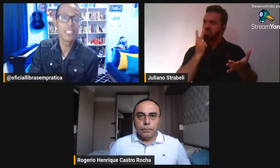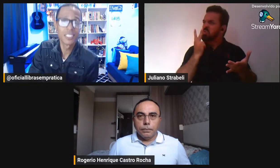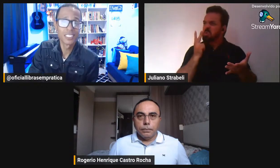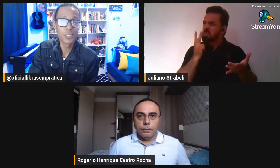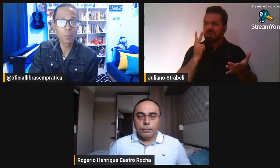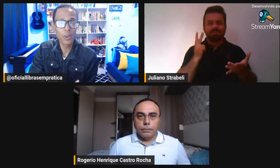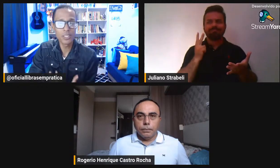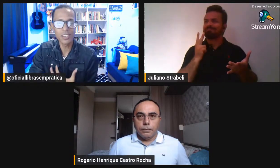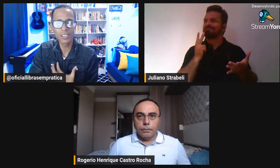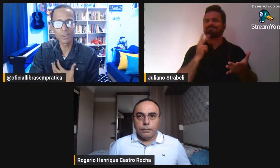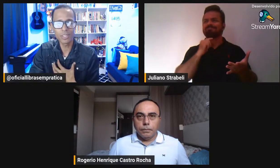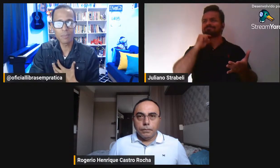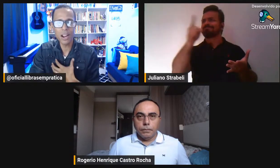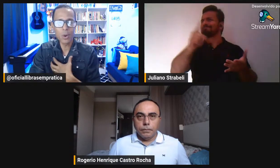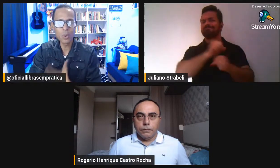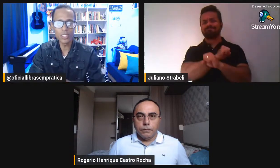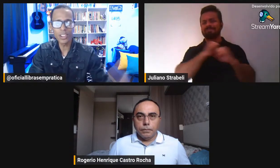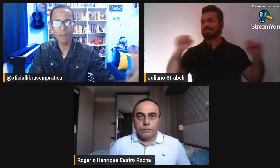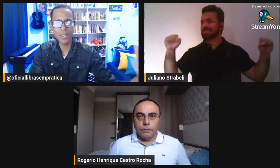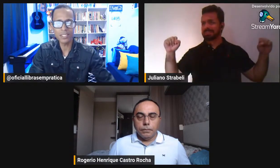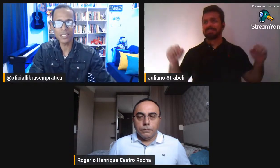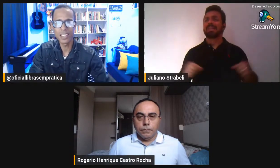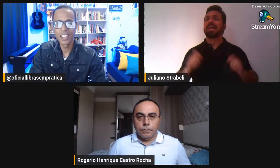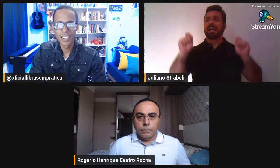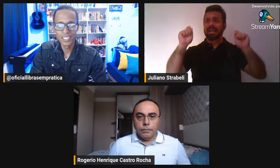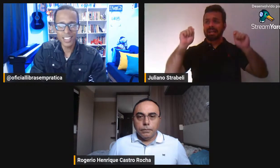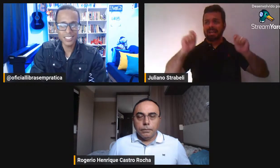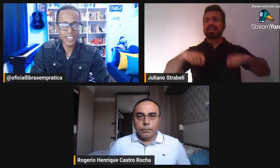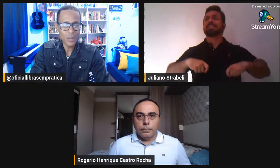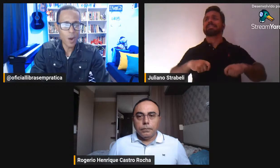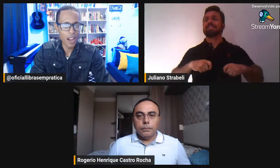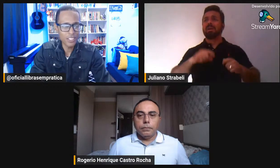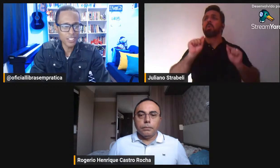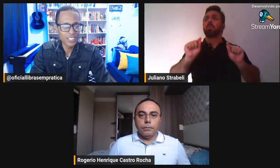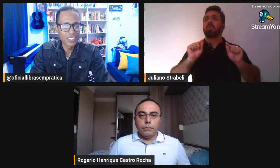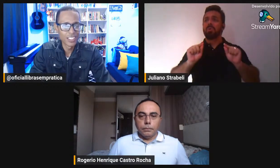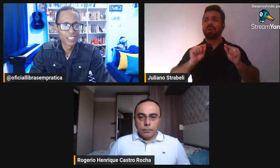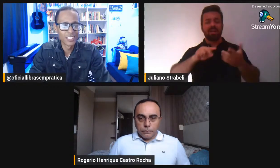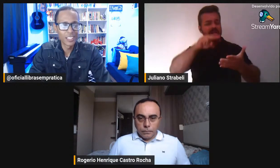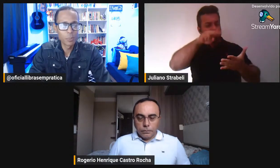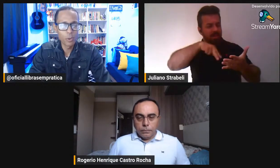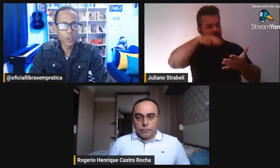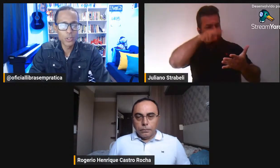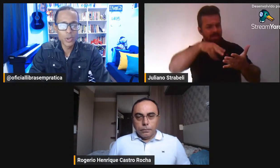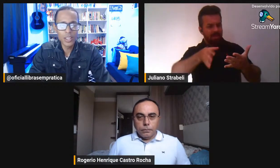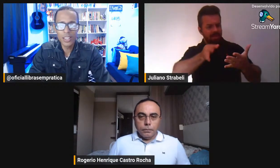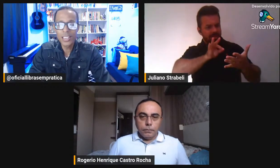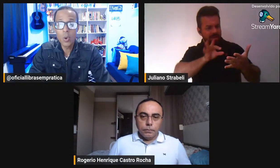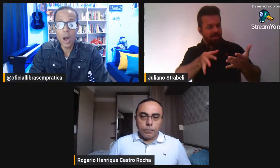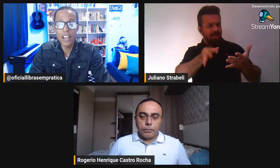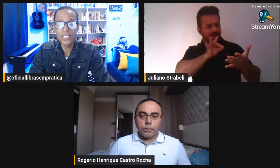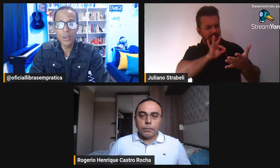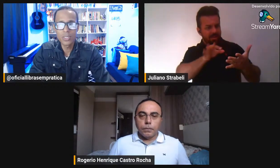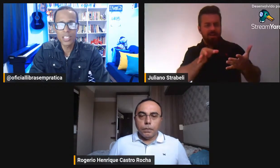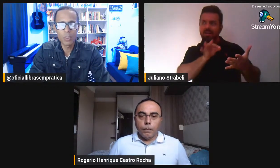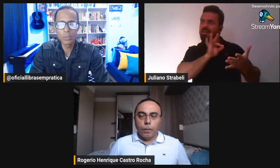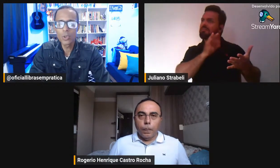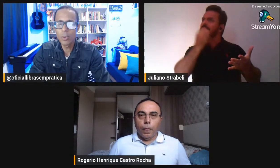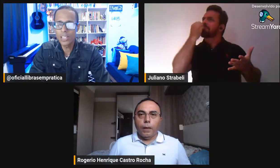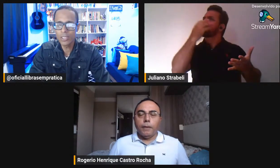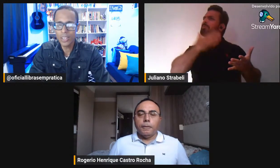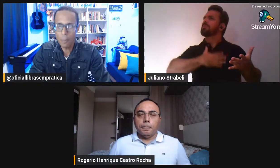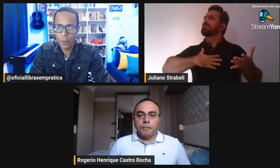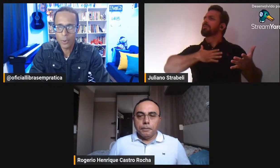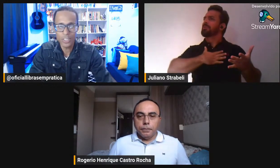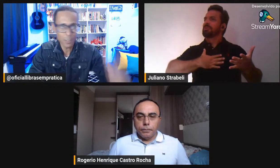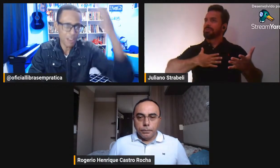gosta de poesia, você mergulha de cabeça nessa linguagem do professor aí, a linguagem da ausência. Vamos